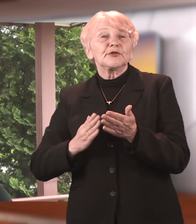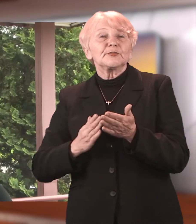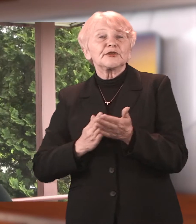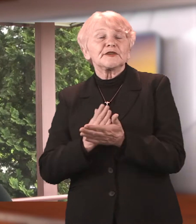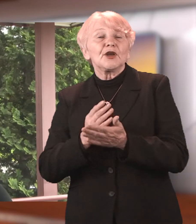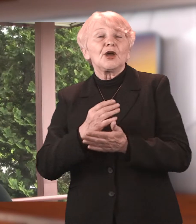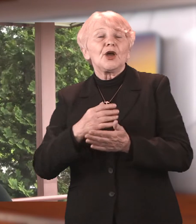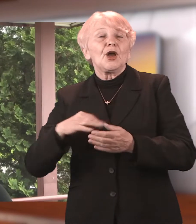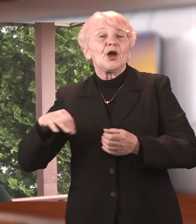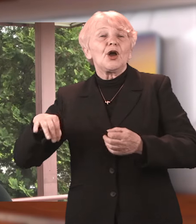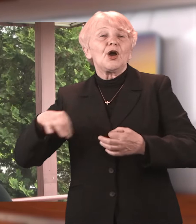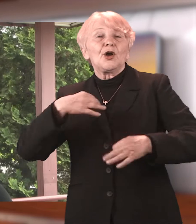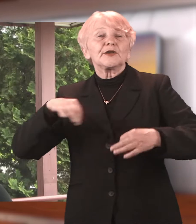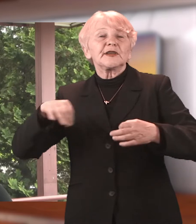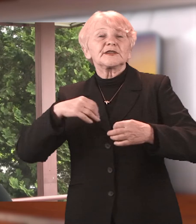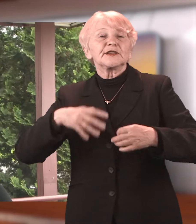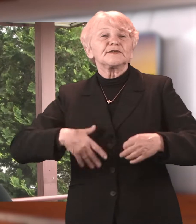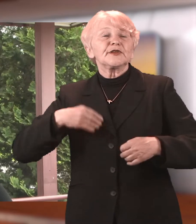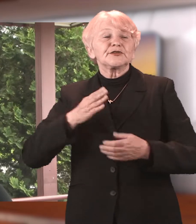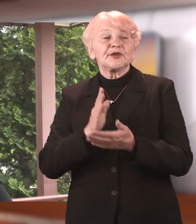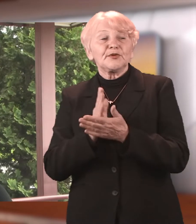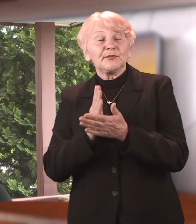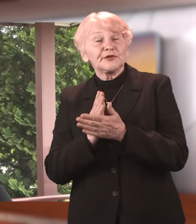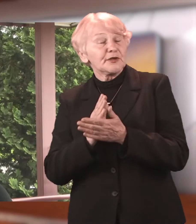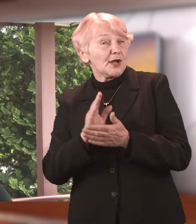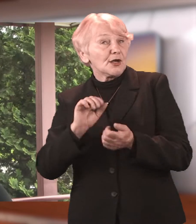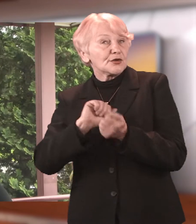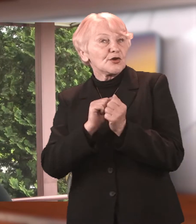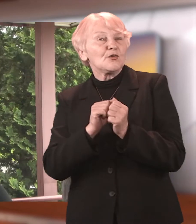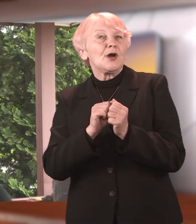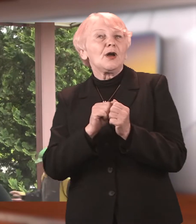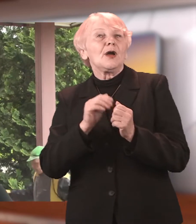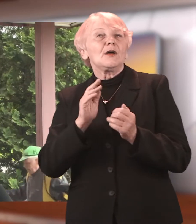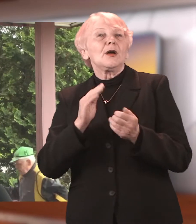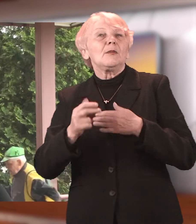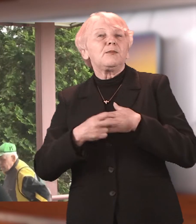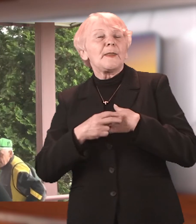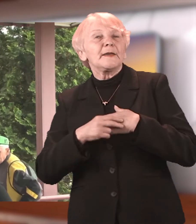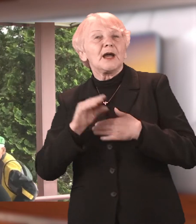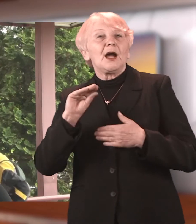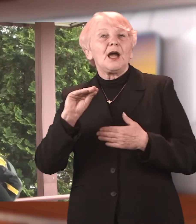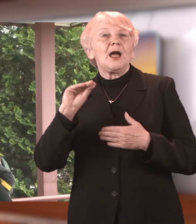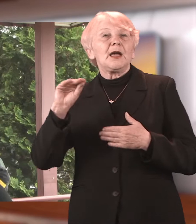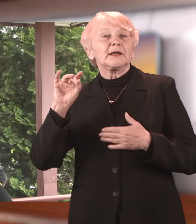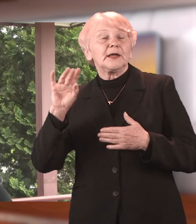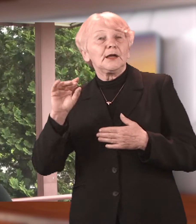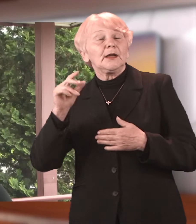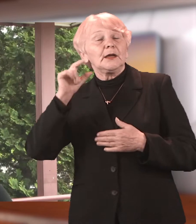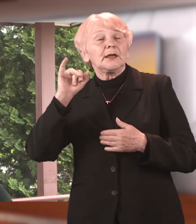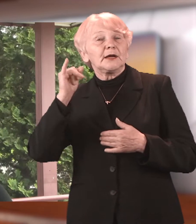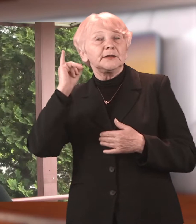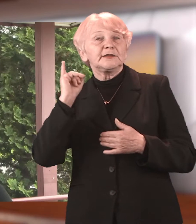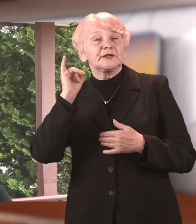Holter ciśnieniowy również posiadamy. Robimy badania EEG we śnie i w czuwaniu.